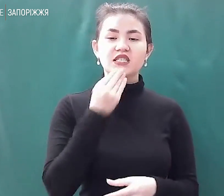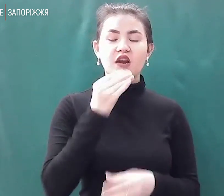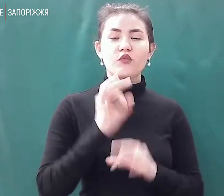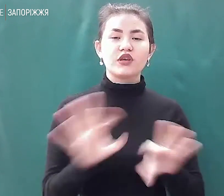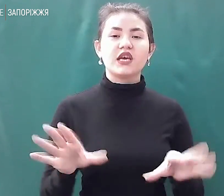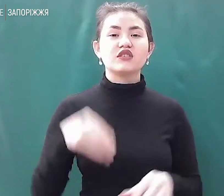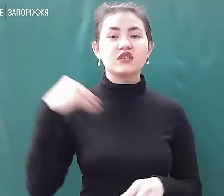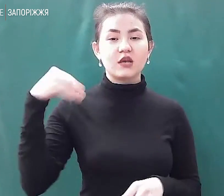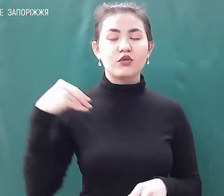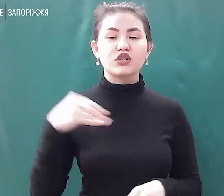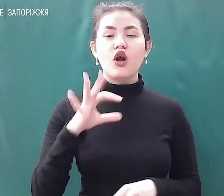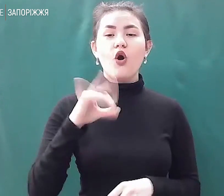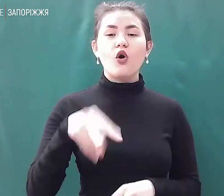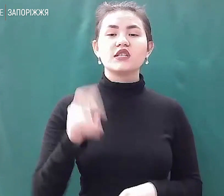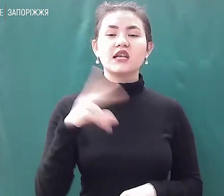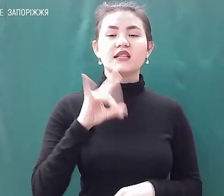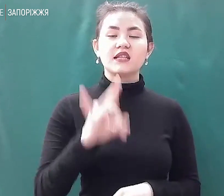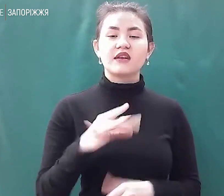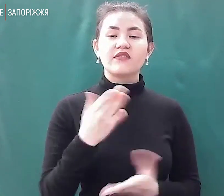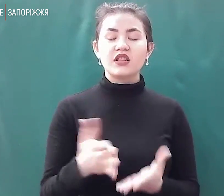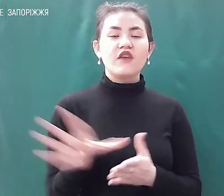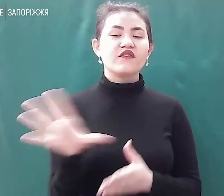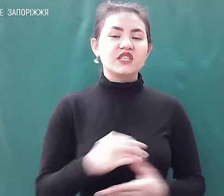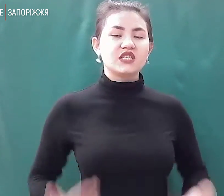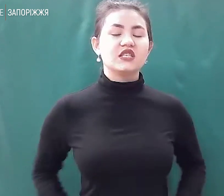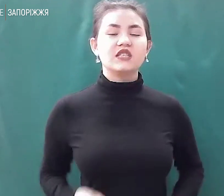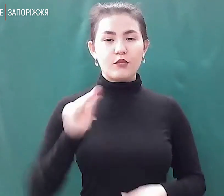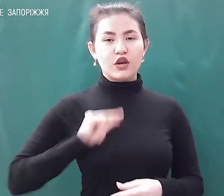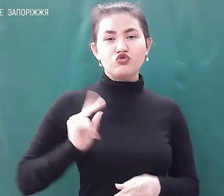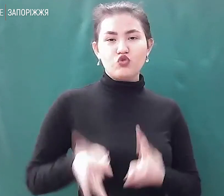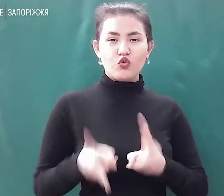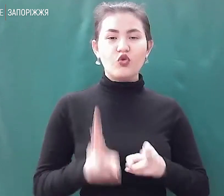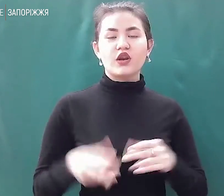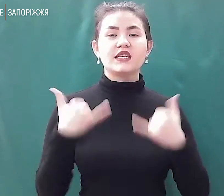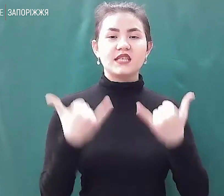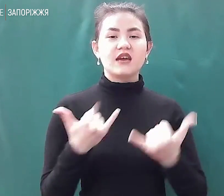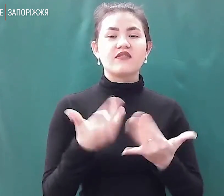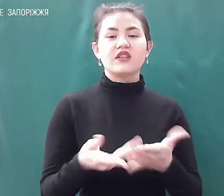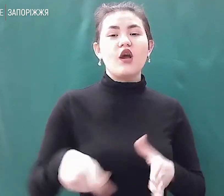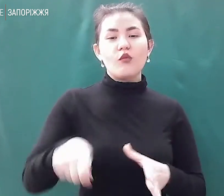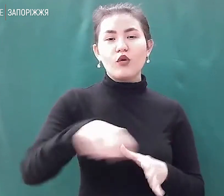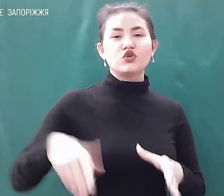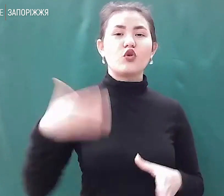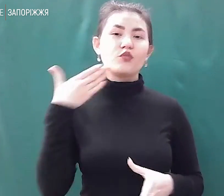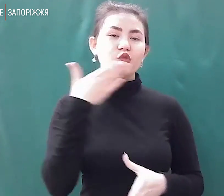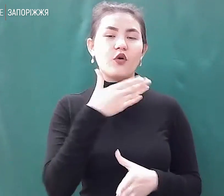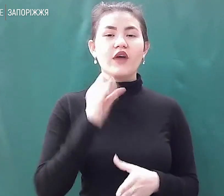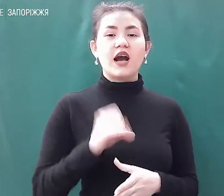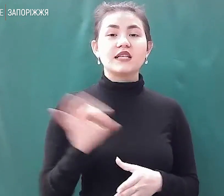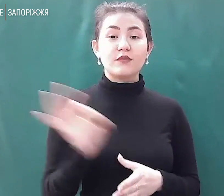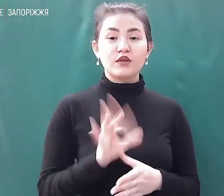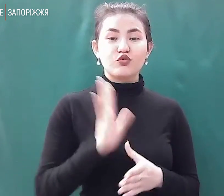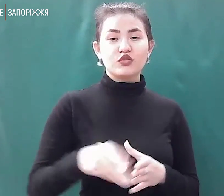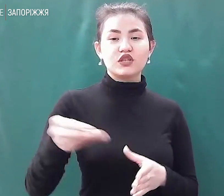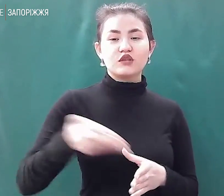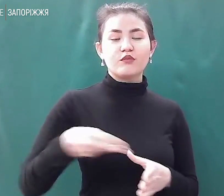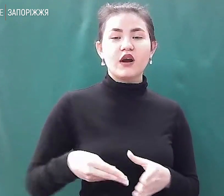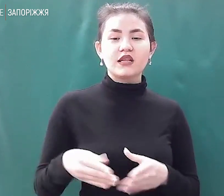Олександр. Чоловік каже, все життя працює кухарем. Зараз він помішує плов, а вже за мить його насипатимуть в сутки та розвозитимуть на